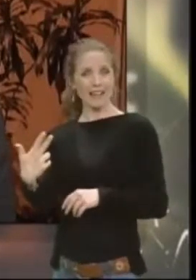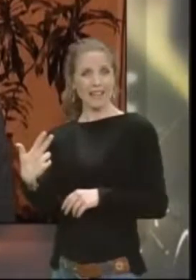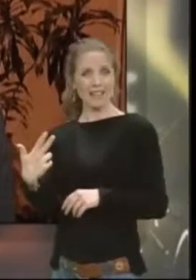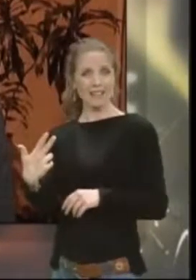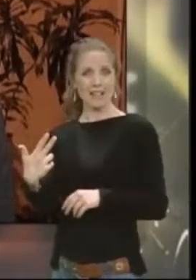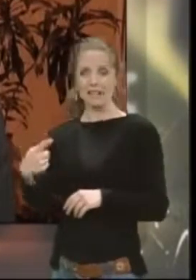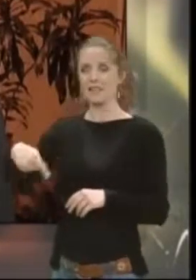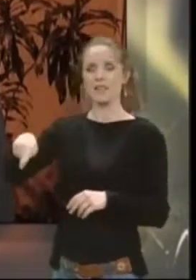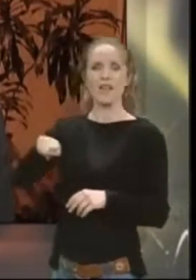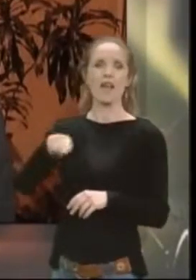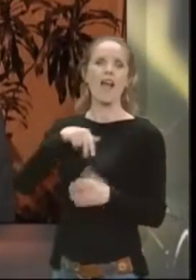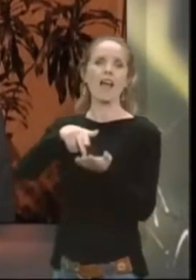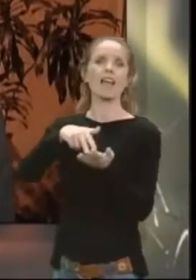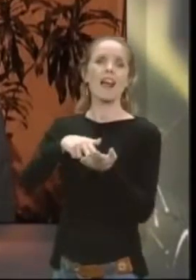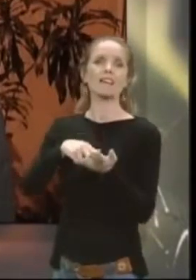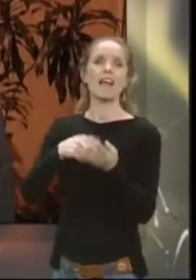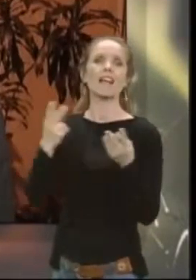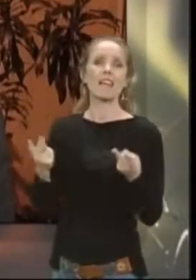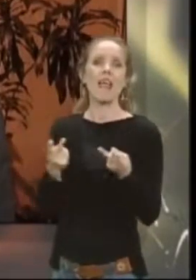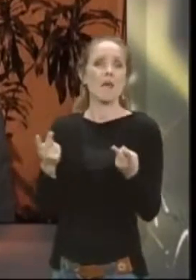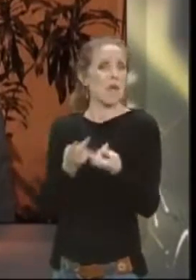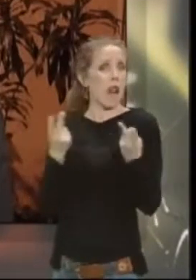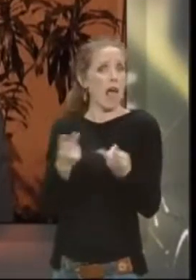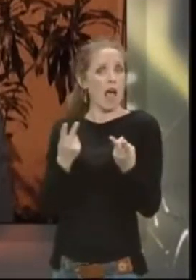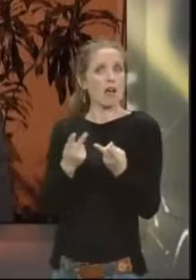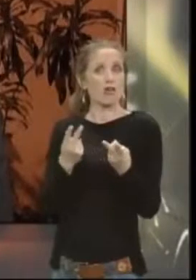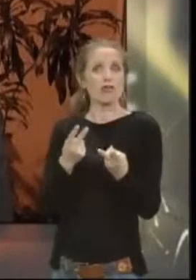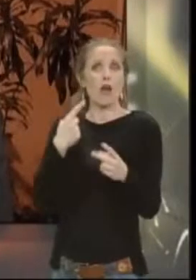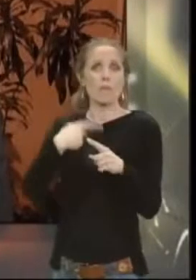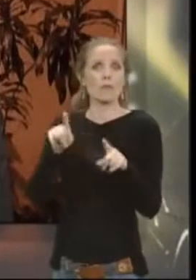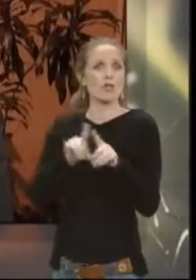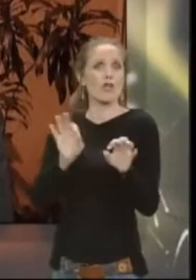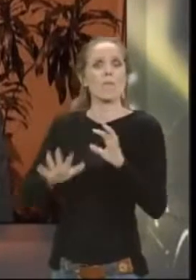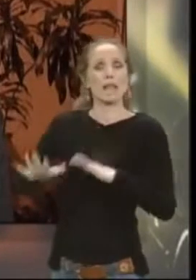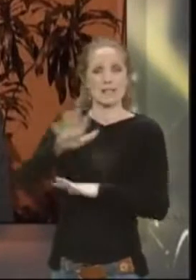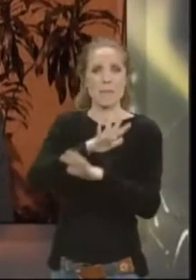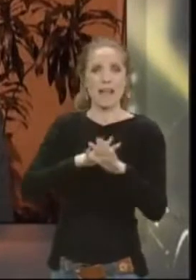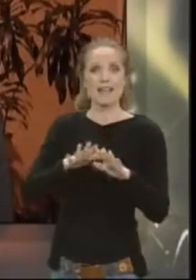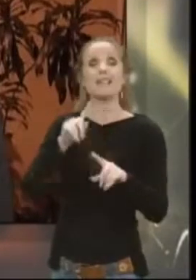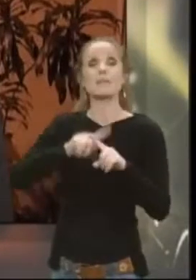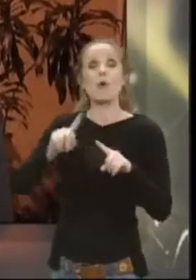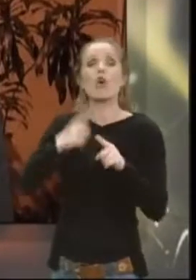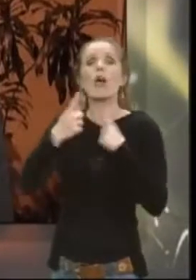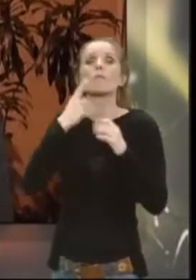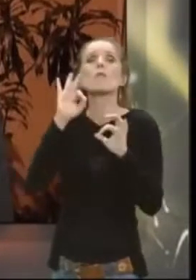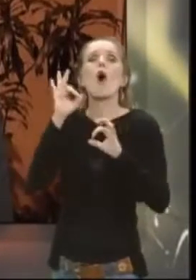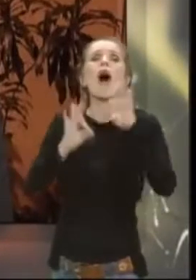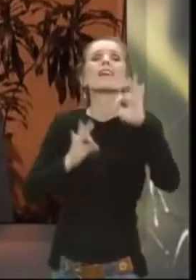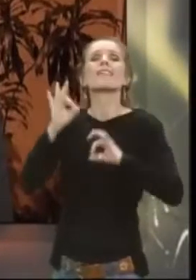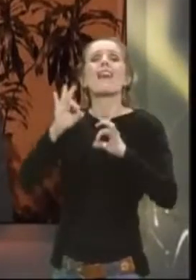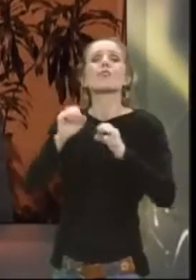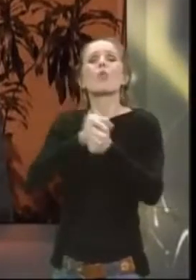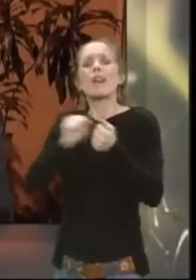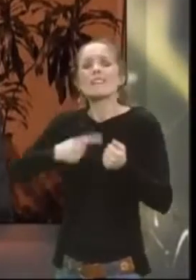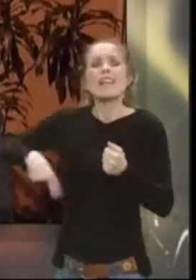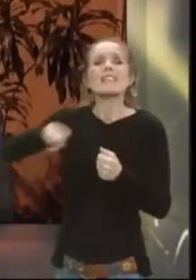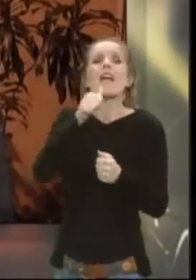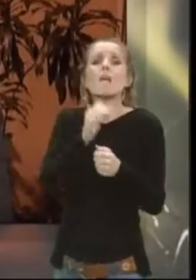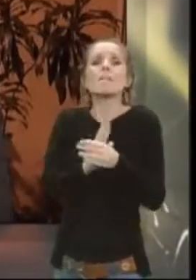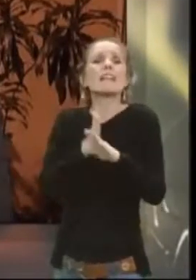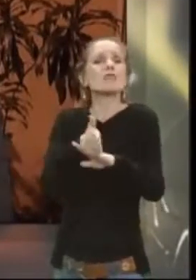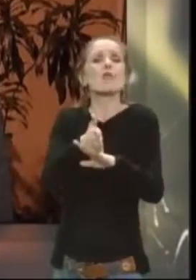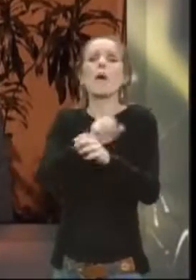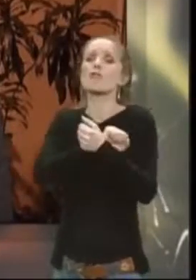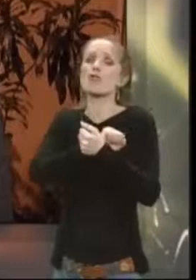kretanje je lakše, a okruženje bezbednije. Zato govorimo o arhitekturi za sve i pristupačnosti za sve.